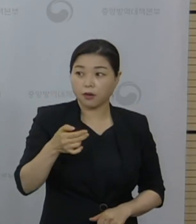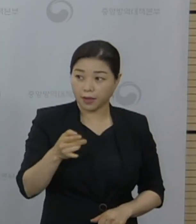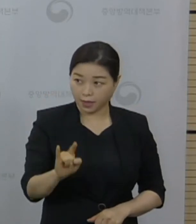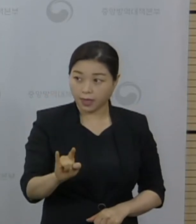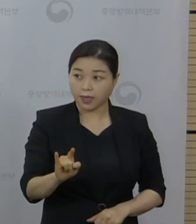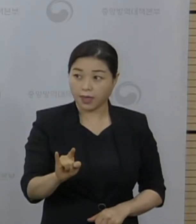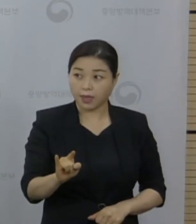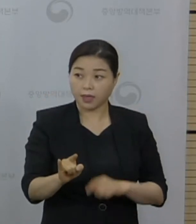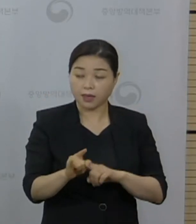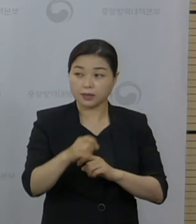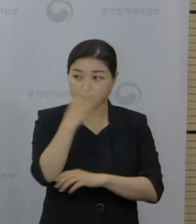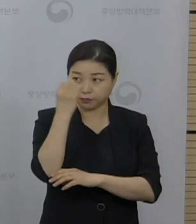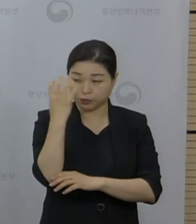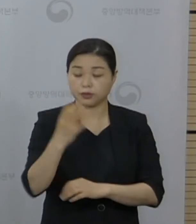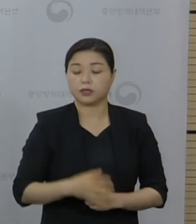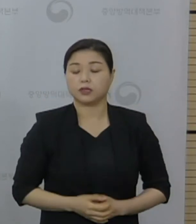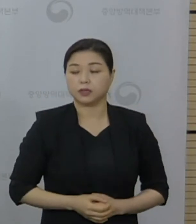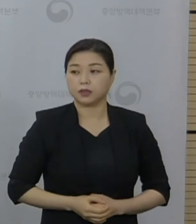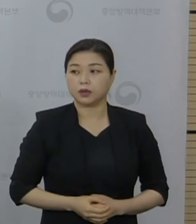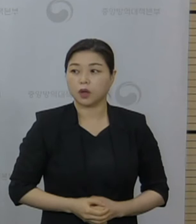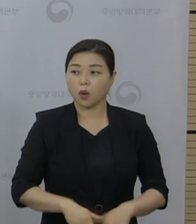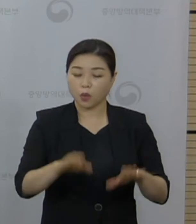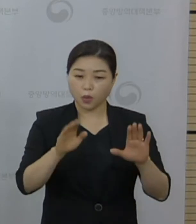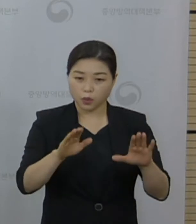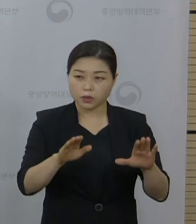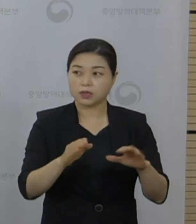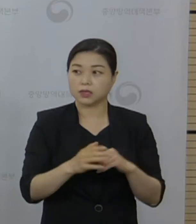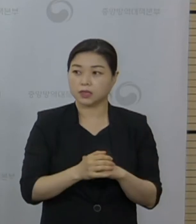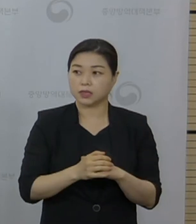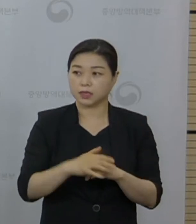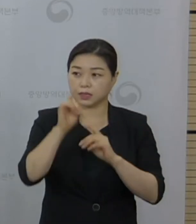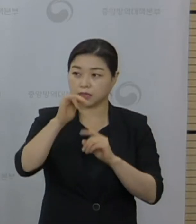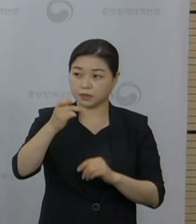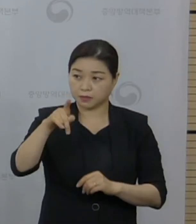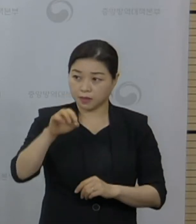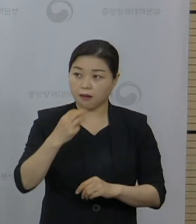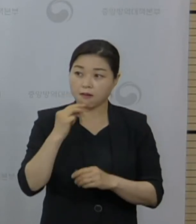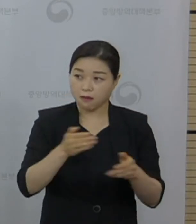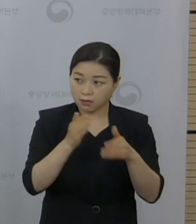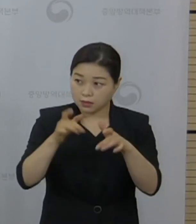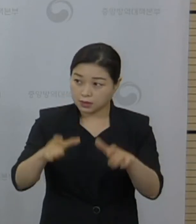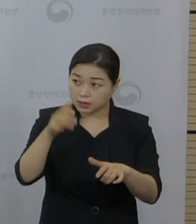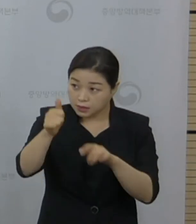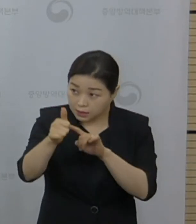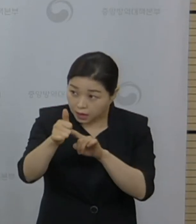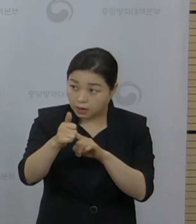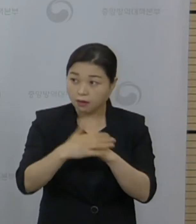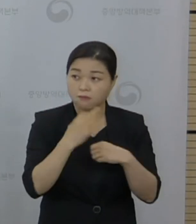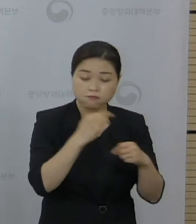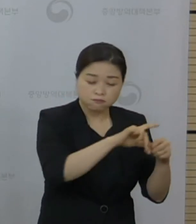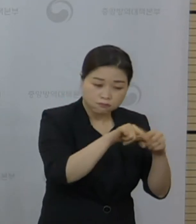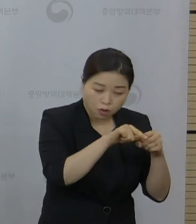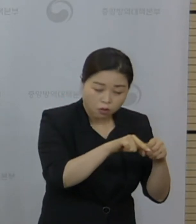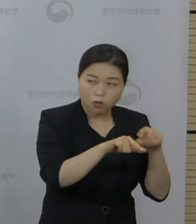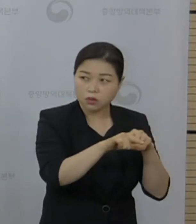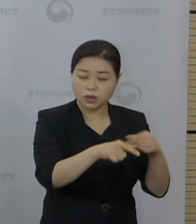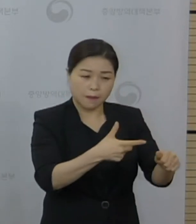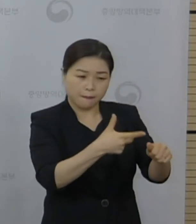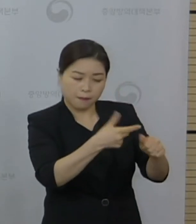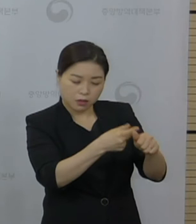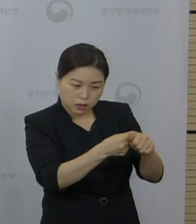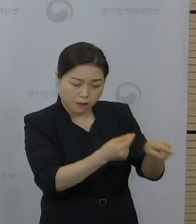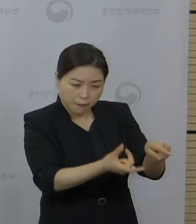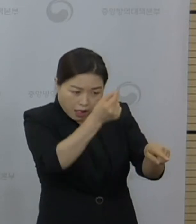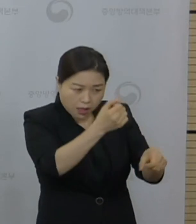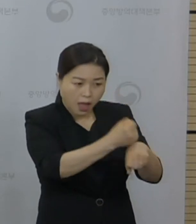기자님 질문입니다. 오늘 경기지사가 수도권 백신 우선 접종을 건의했는데 방역당국은 수도권